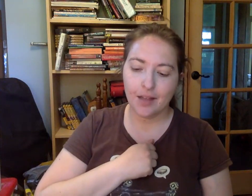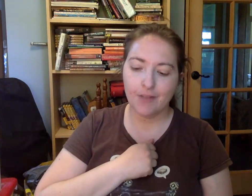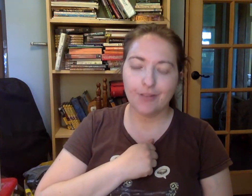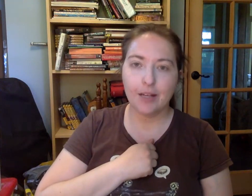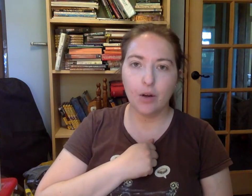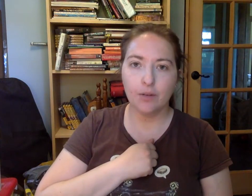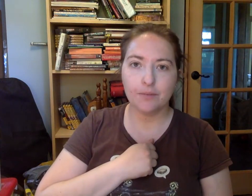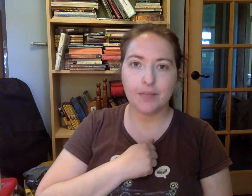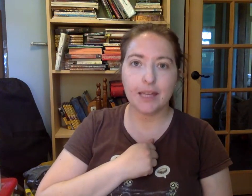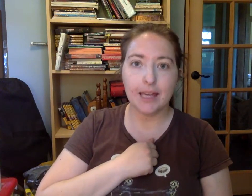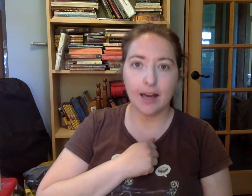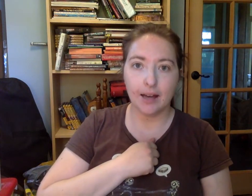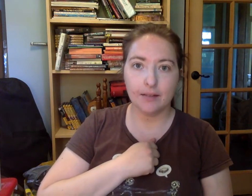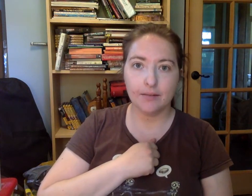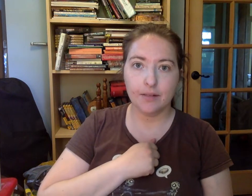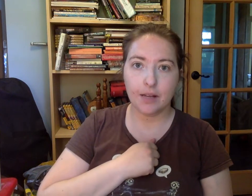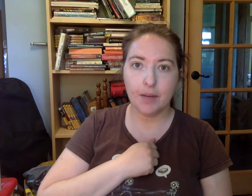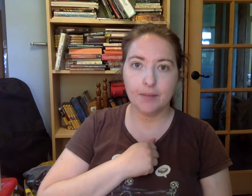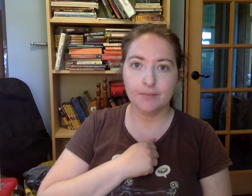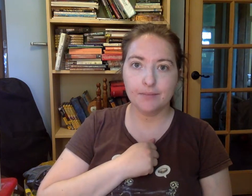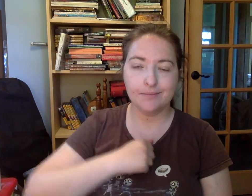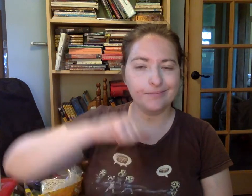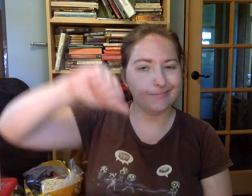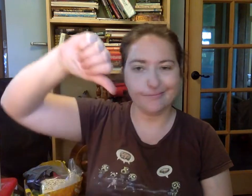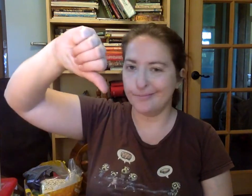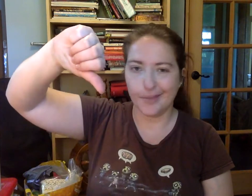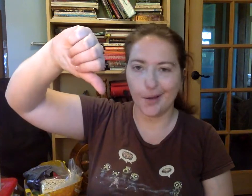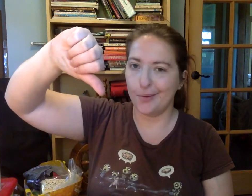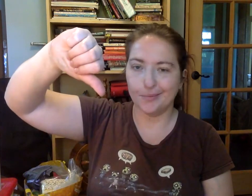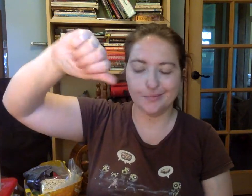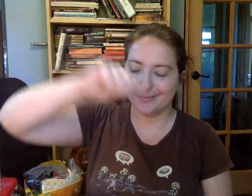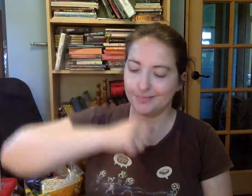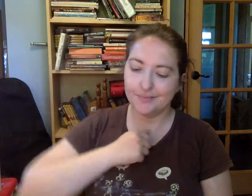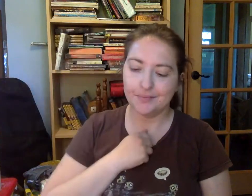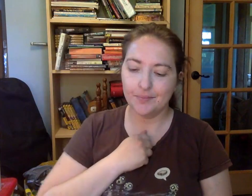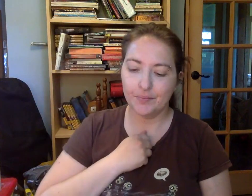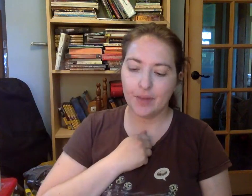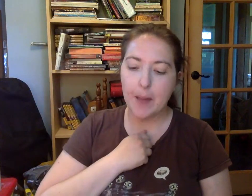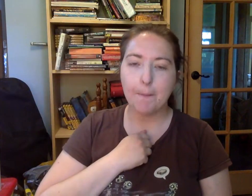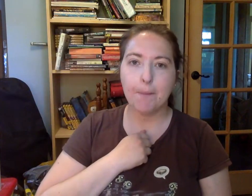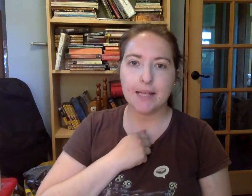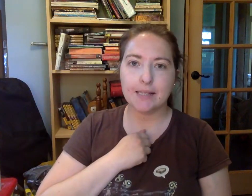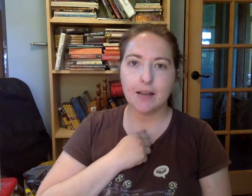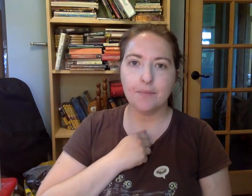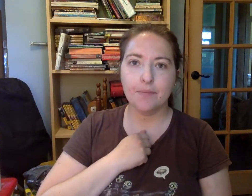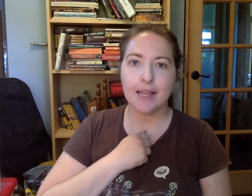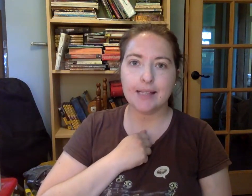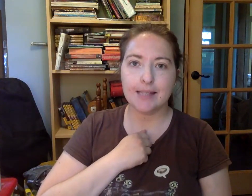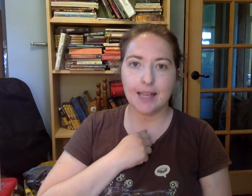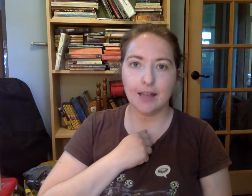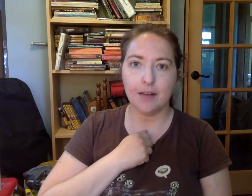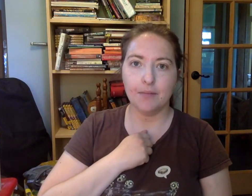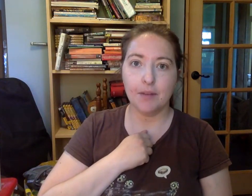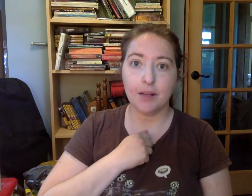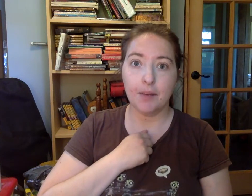Filo, hija. ¿Rima? No. Mesa, cena. ¿Rima?